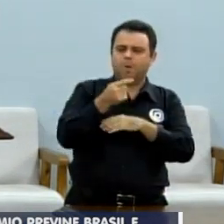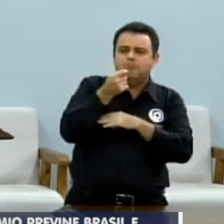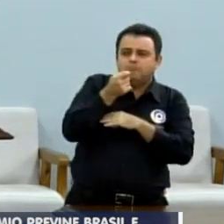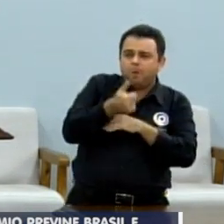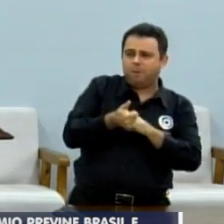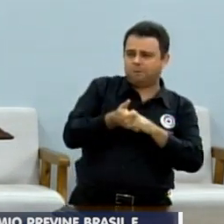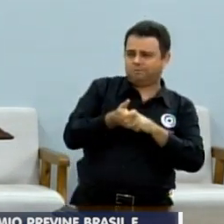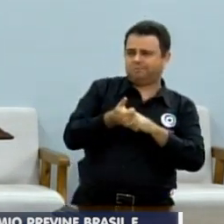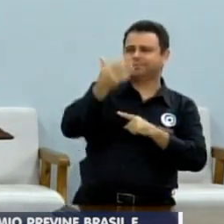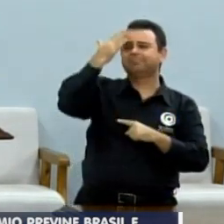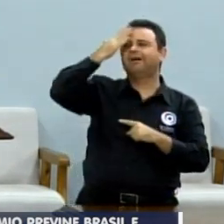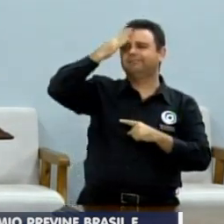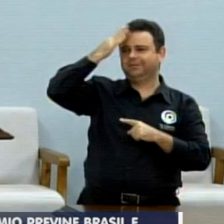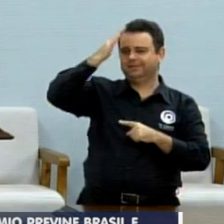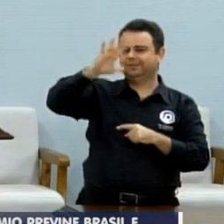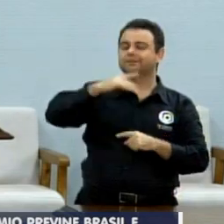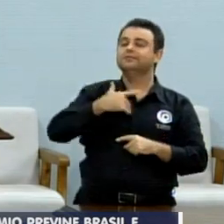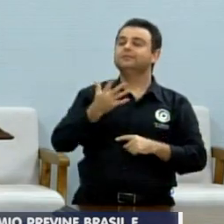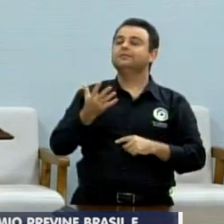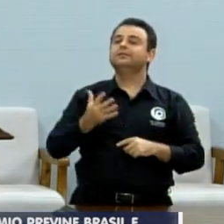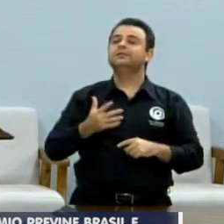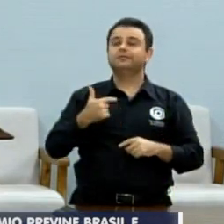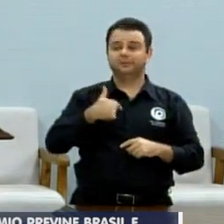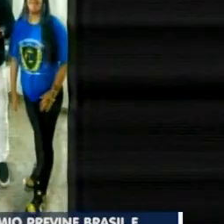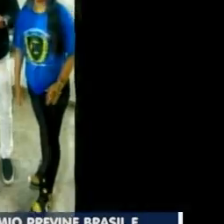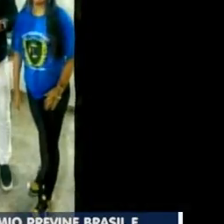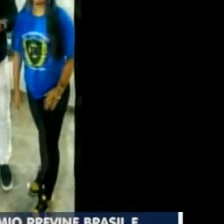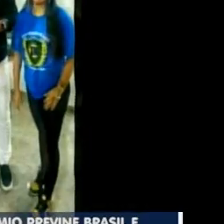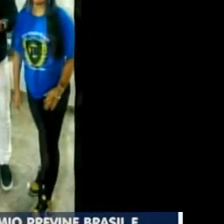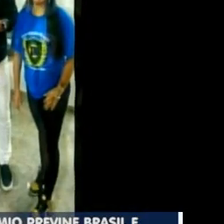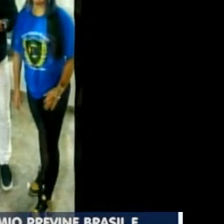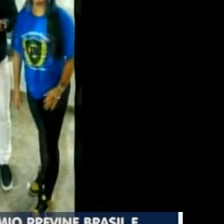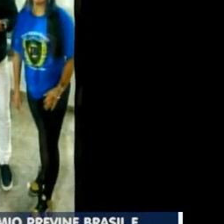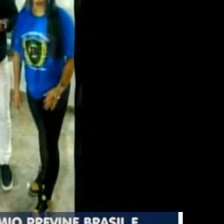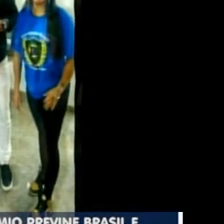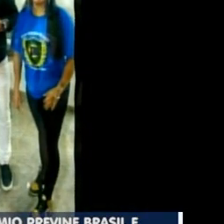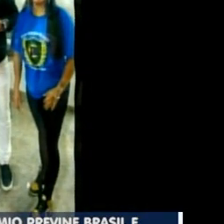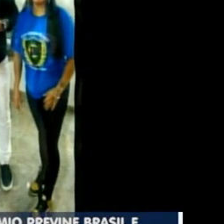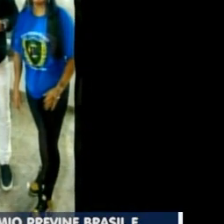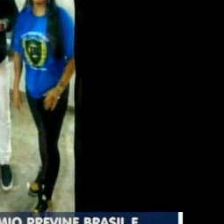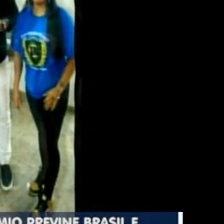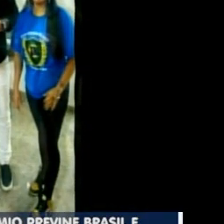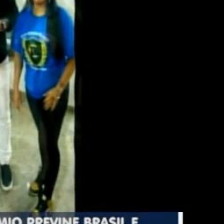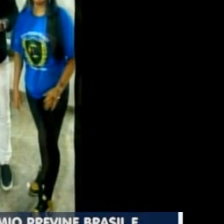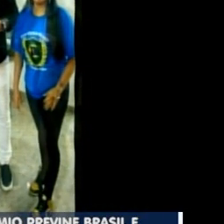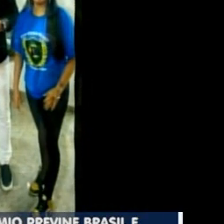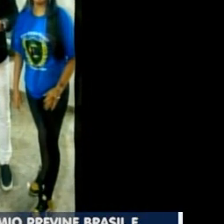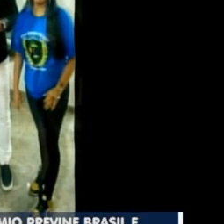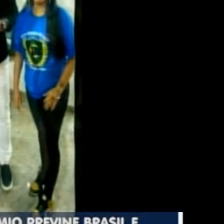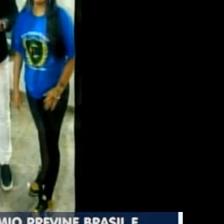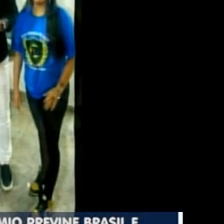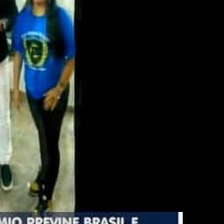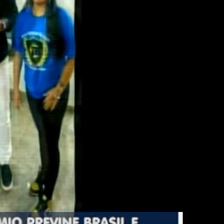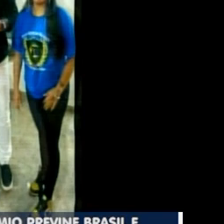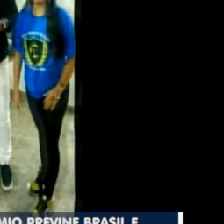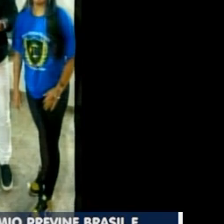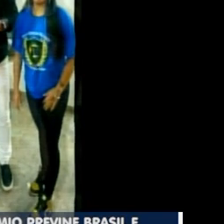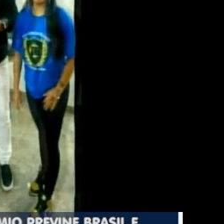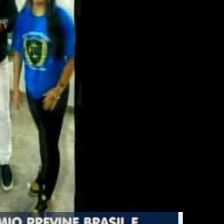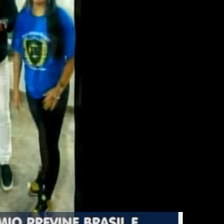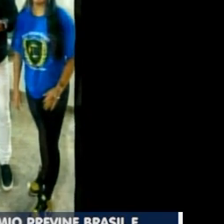Que eu tenho dois projetos sociais, Maurão. Dois projetos sociais. Está ali na foto, Luciano Calisto,